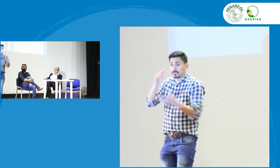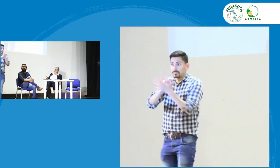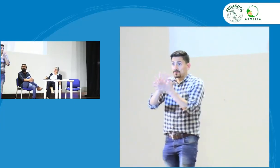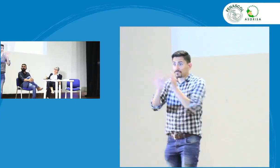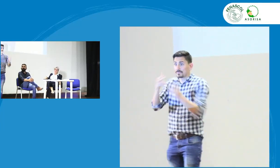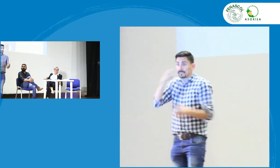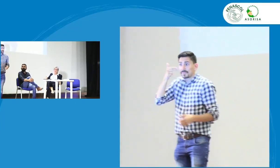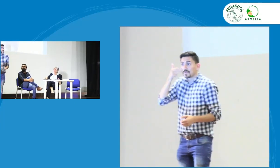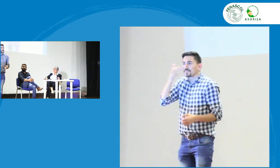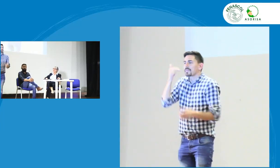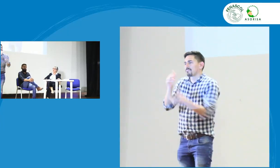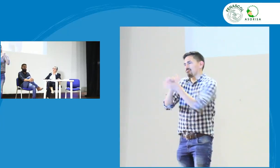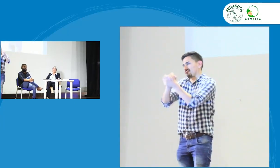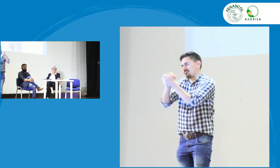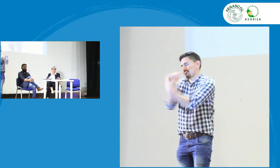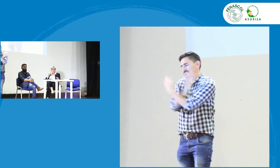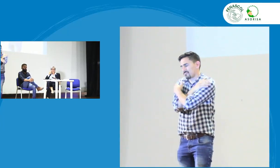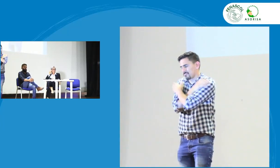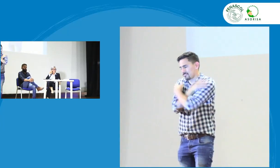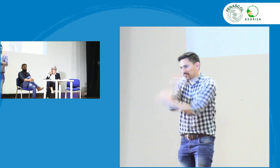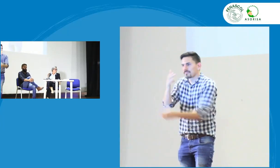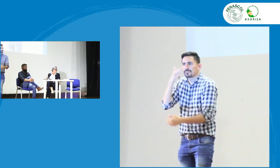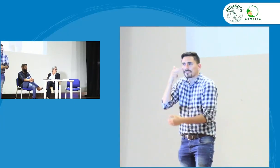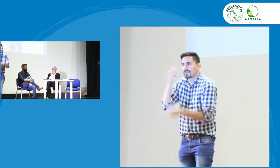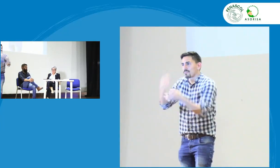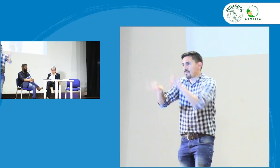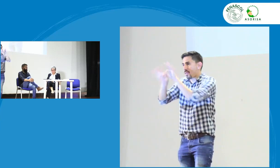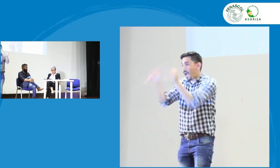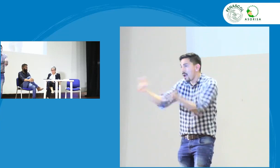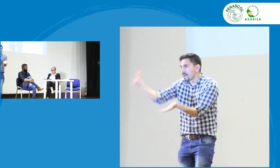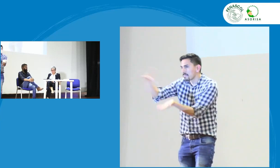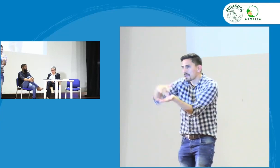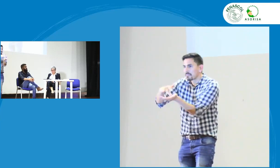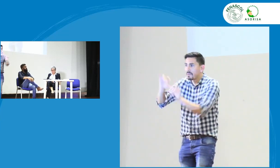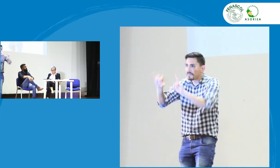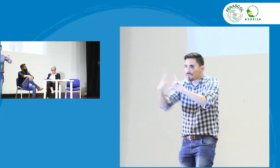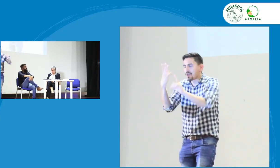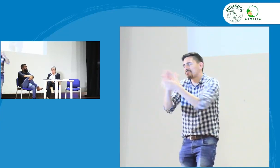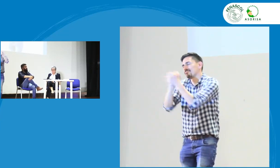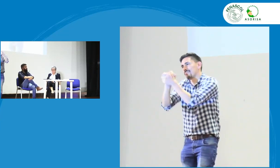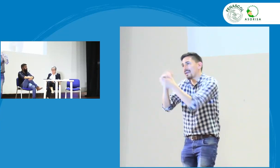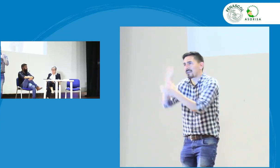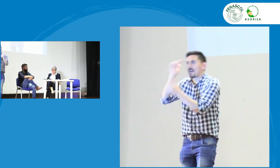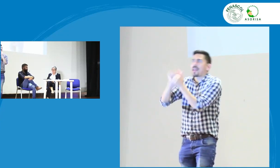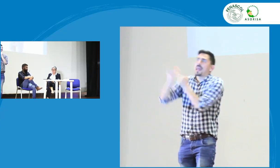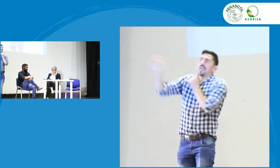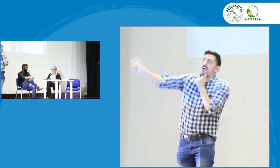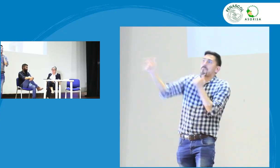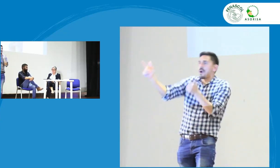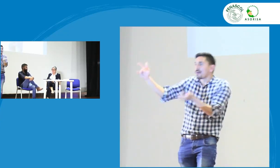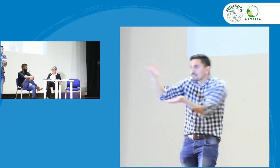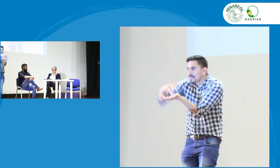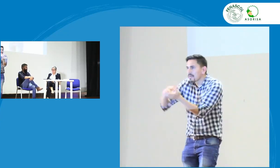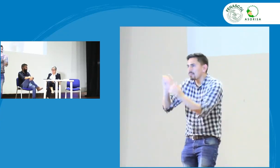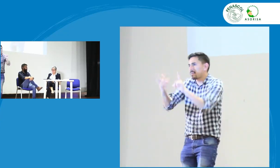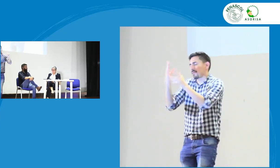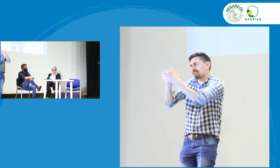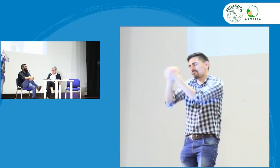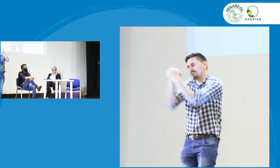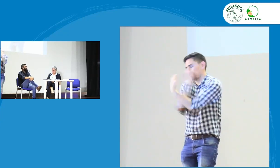Carlos ¿está su señal? ok perfecto un saludo desde acá es importante que estés participando así sea de manera virtual pero que